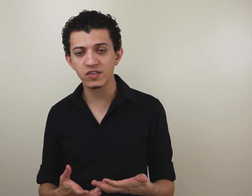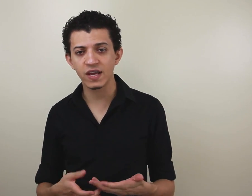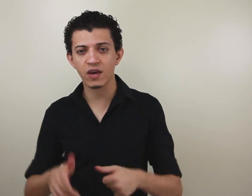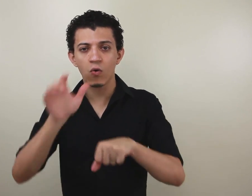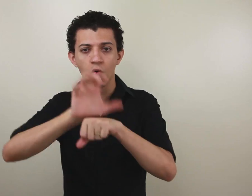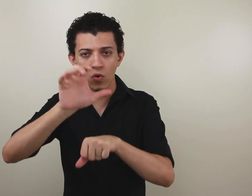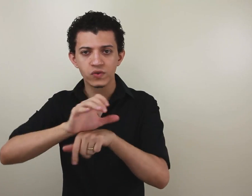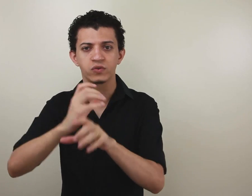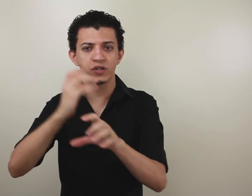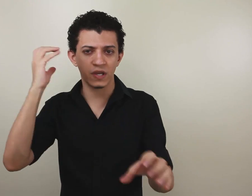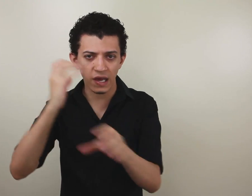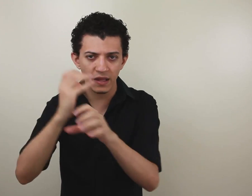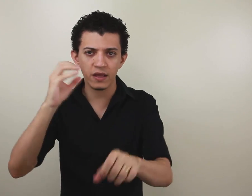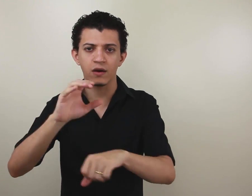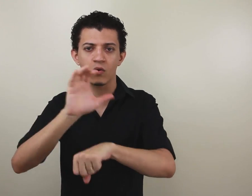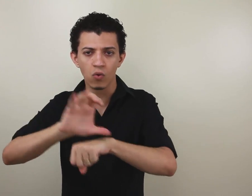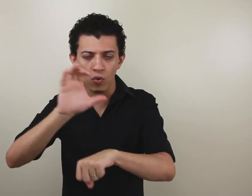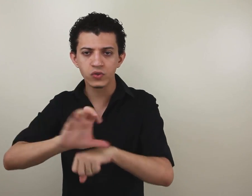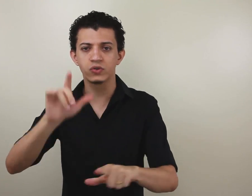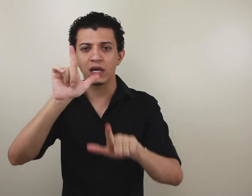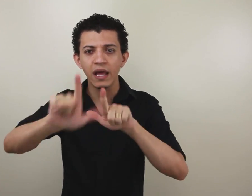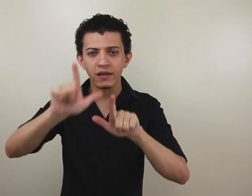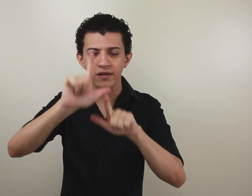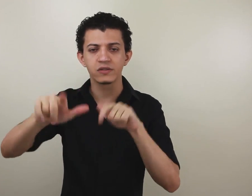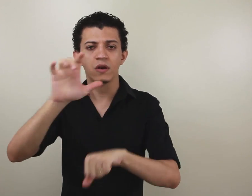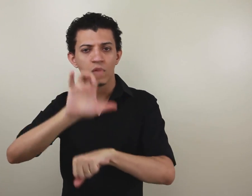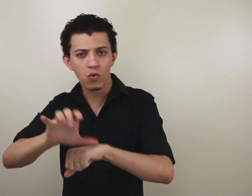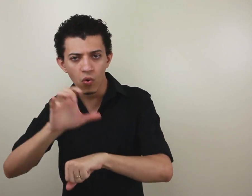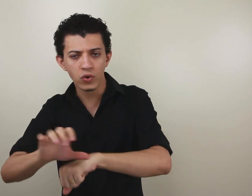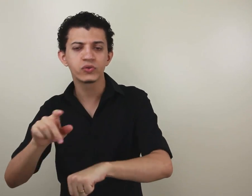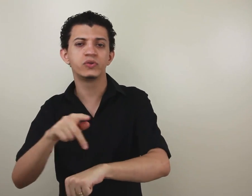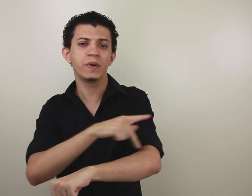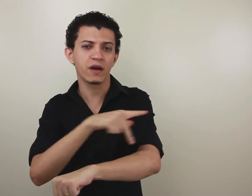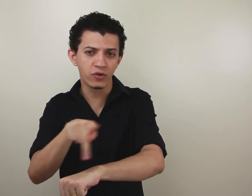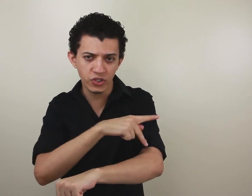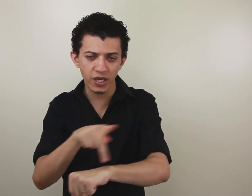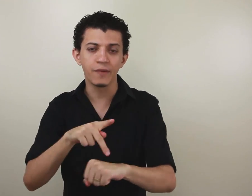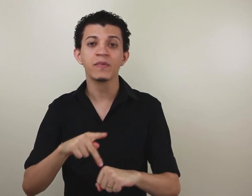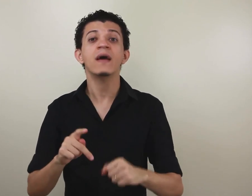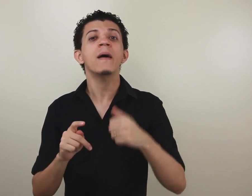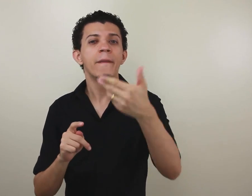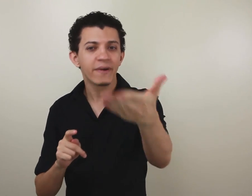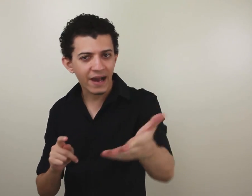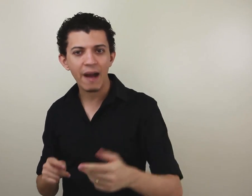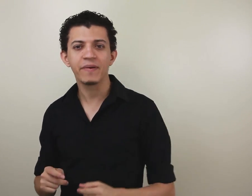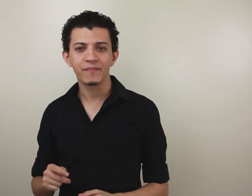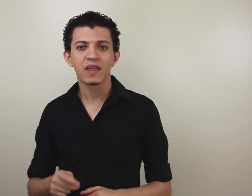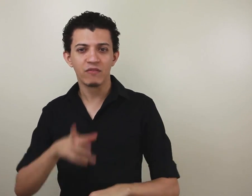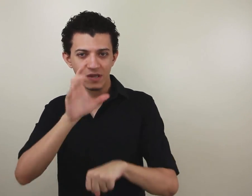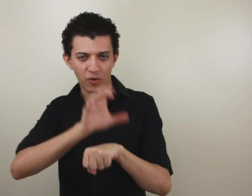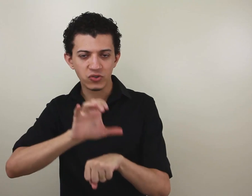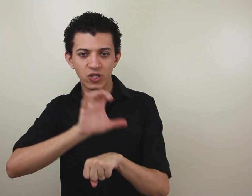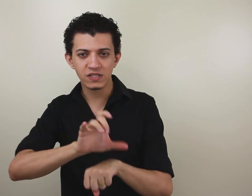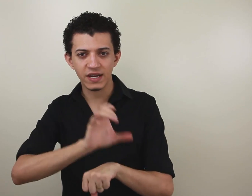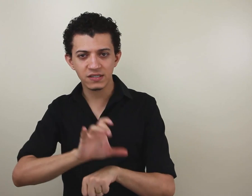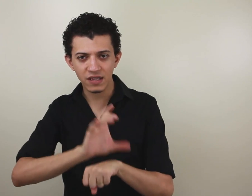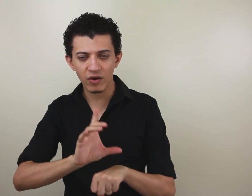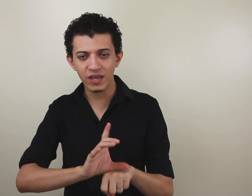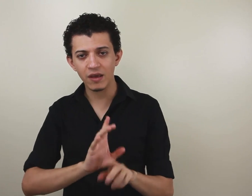dizer que é o curso de engenharia, o curso de letras, o curso de pedagogia, cabe. Você pode utilizar esse sinal aqui